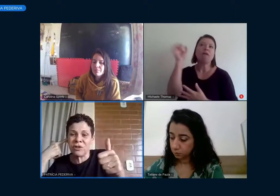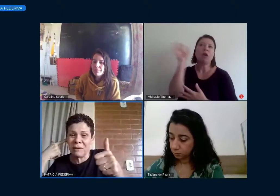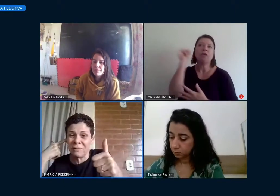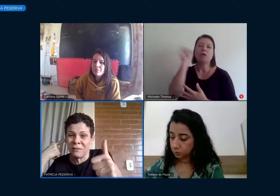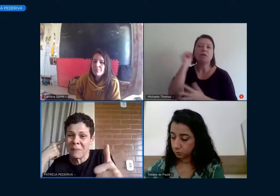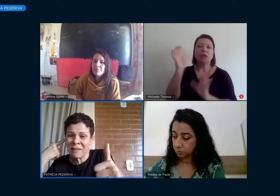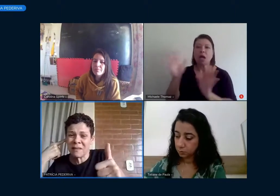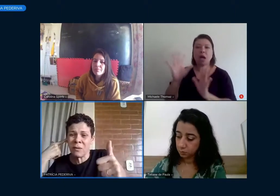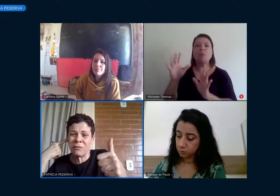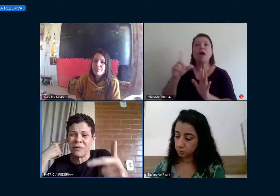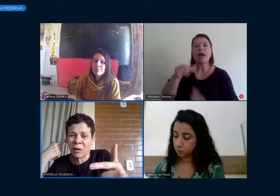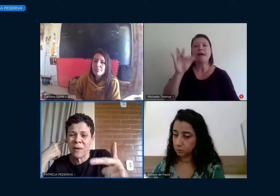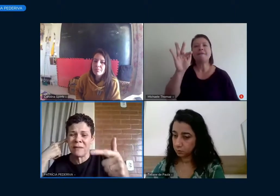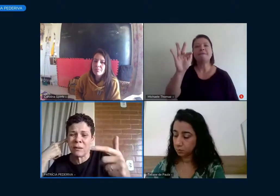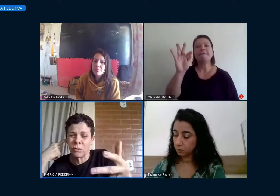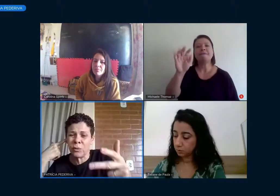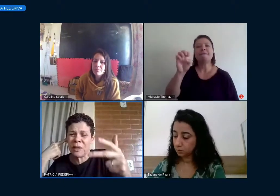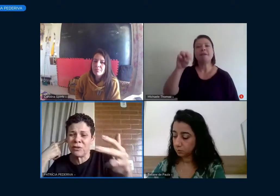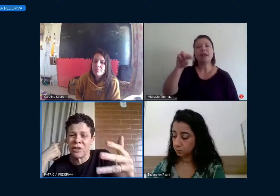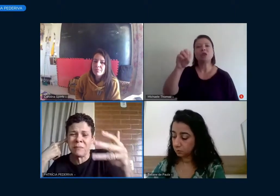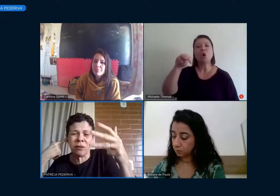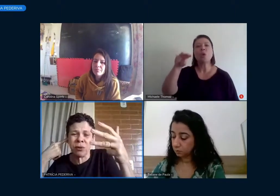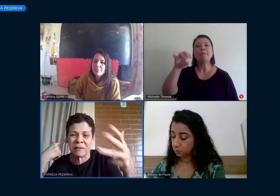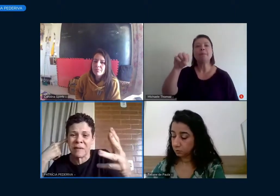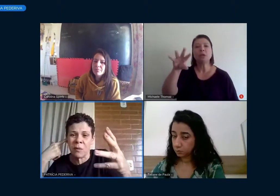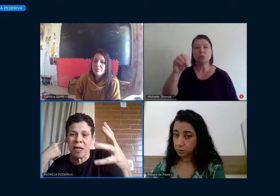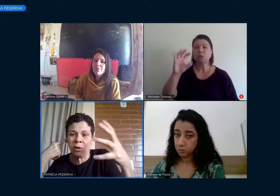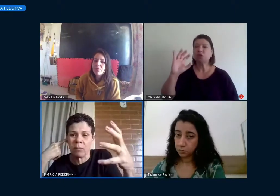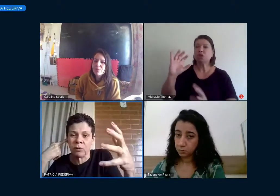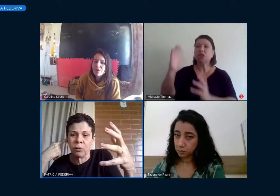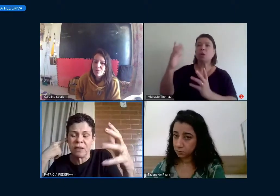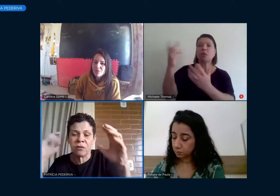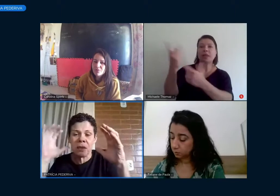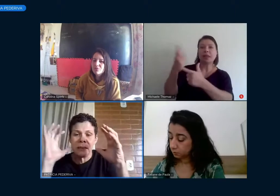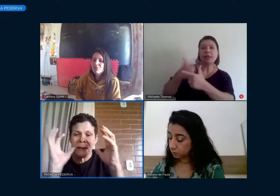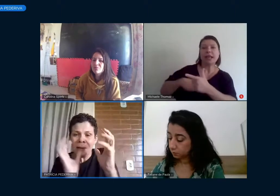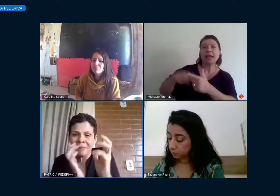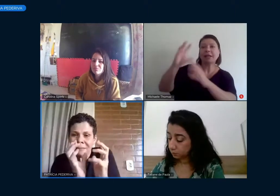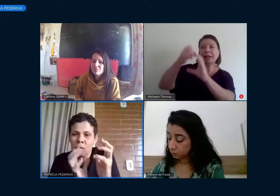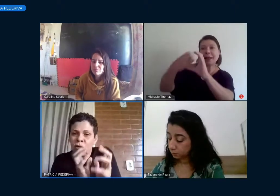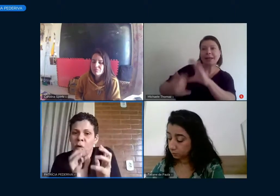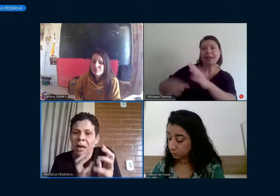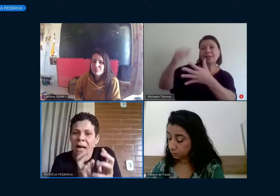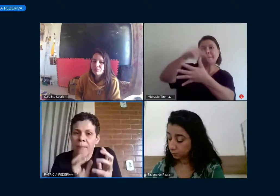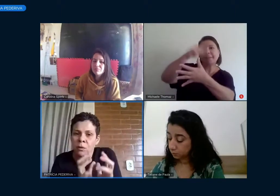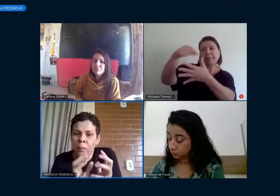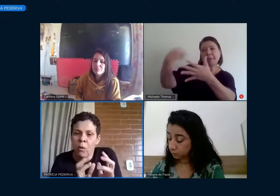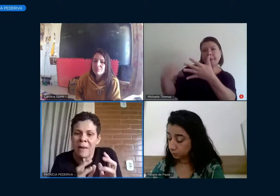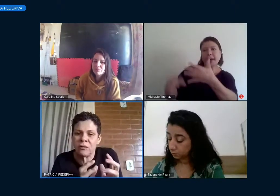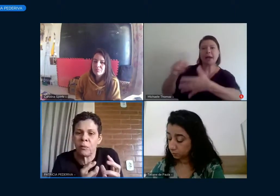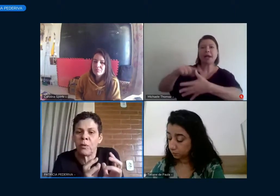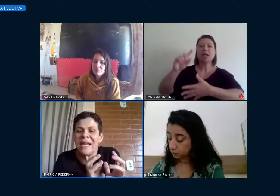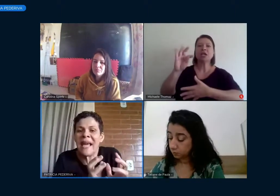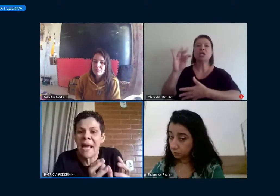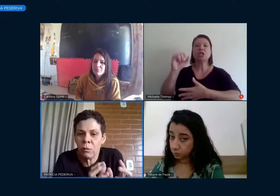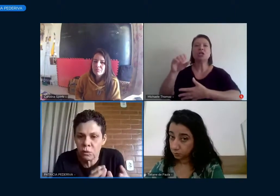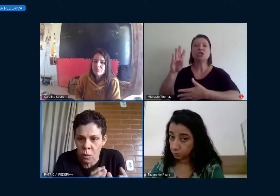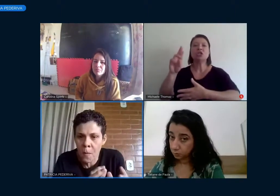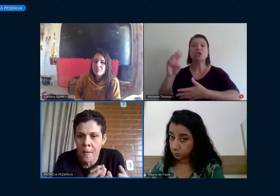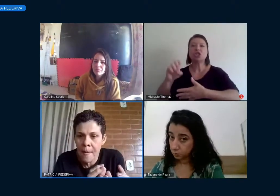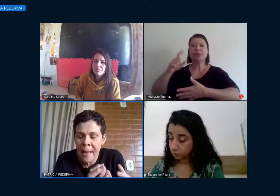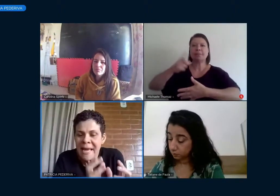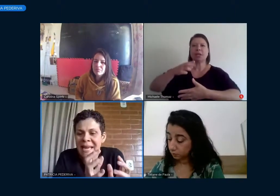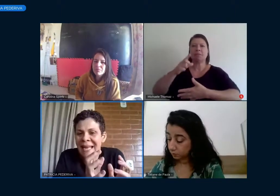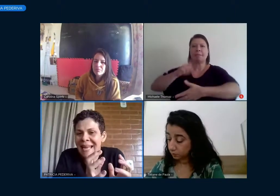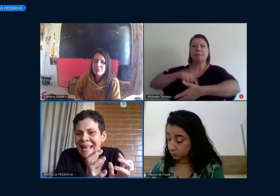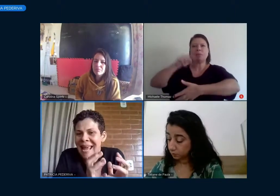fenômeno de vibração, frequência, altura, timbre, duração, engloba tudo isso, nos focarmos um pouco mais sobre o que é